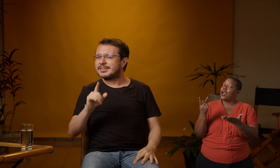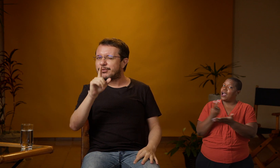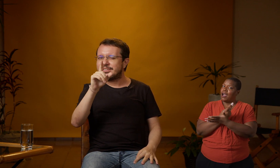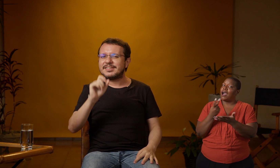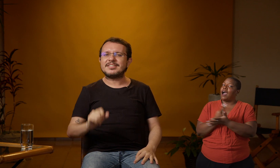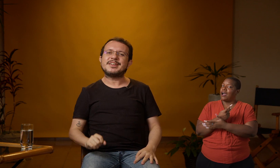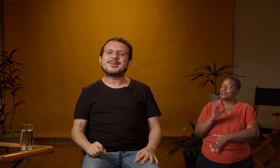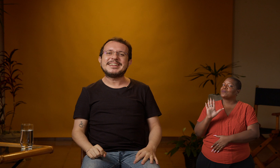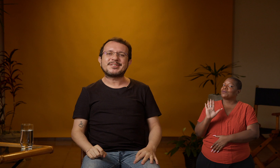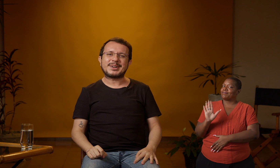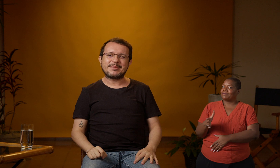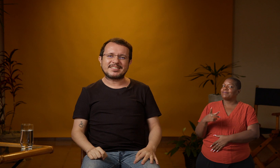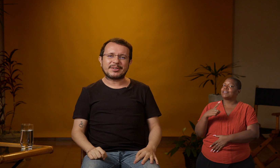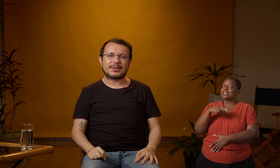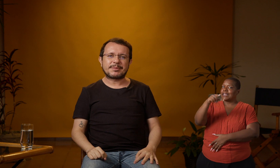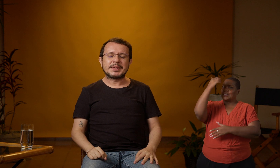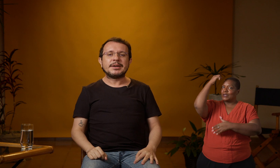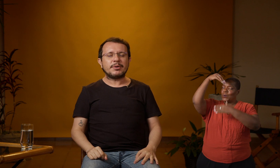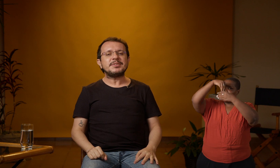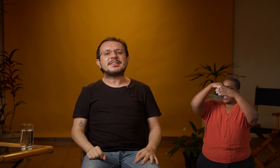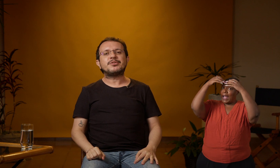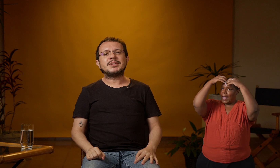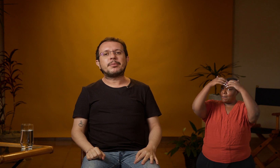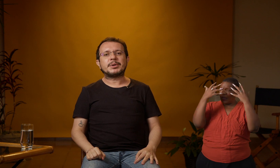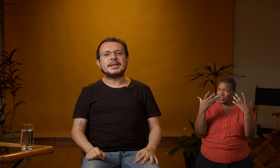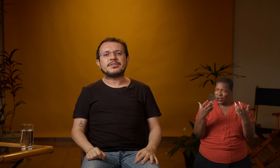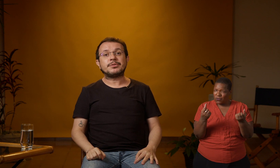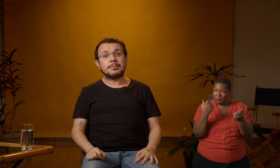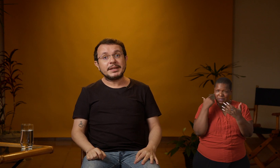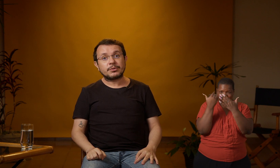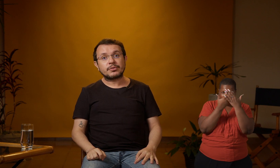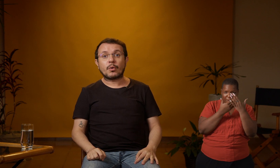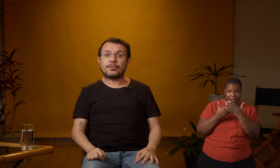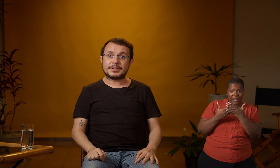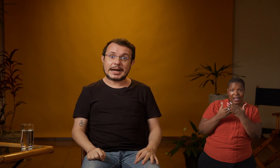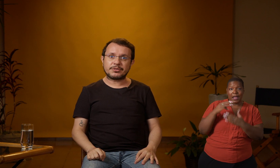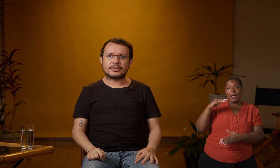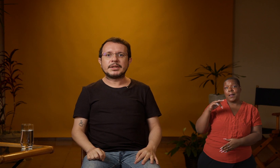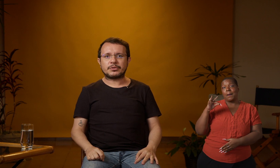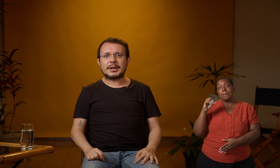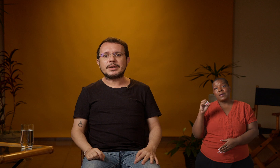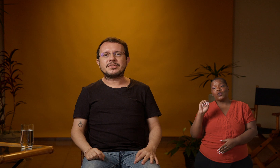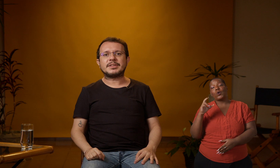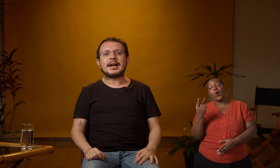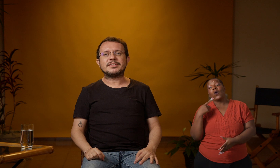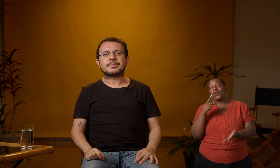e talvez eles estejam aí na sua cabeça agora. Vamos tentar desvendar um pouquinho esses mitos ou verdades sobre a língua de sinais?